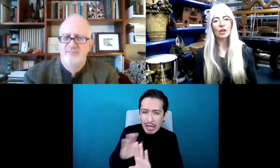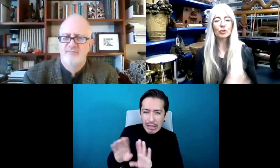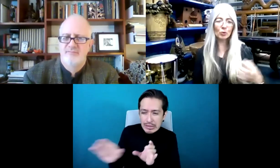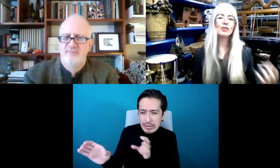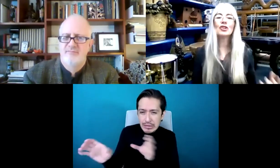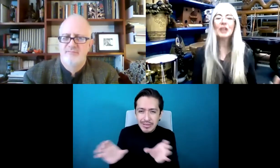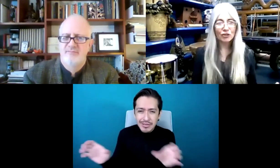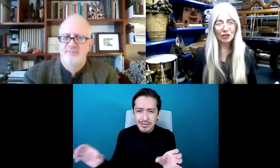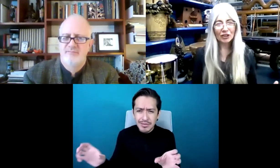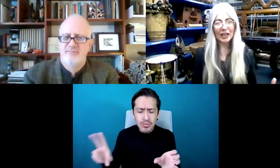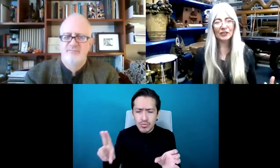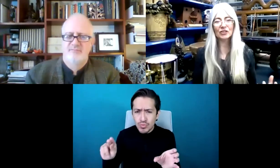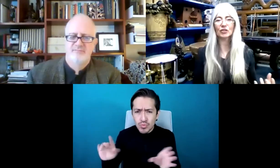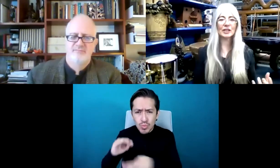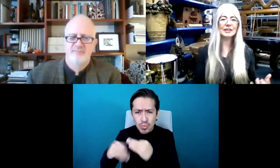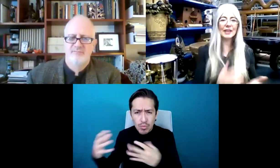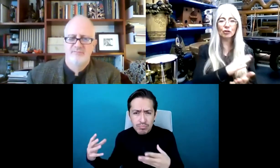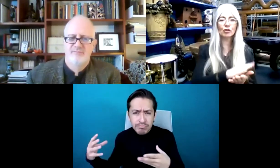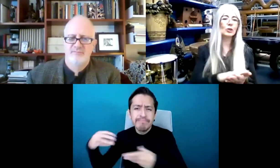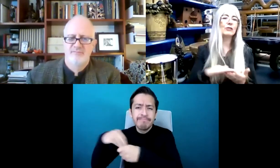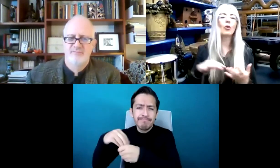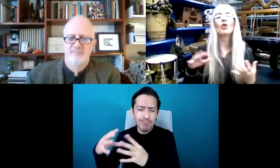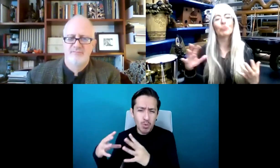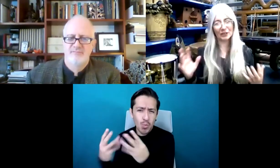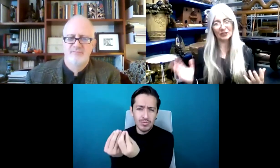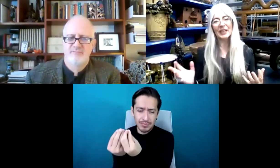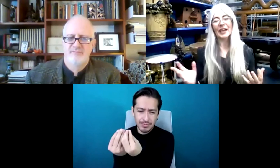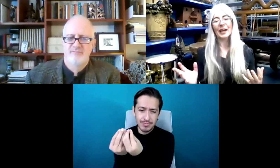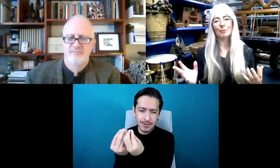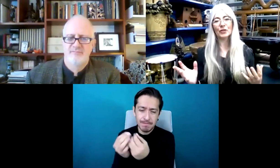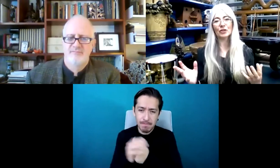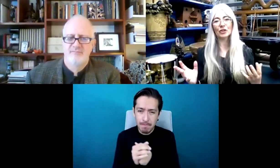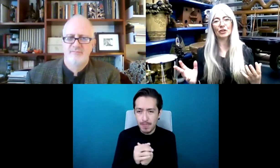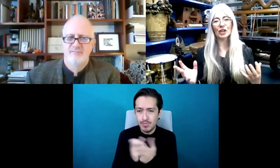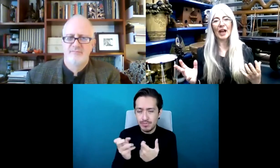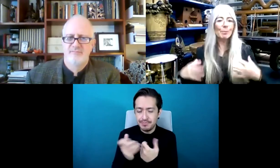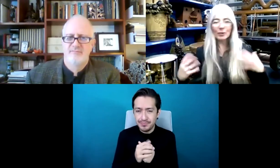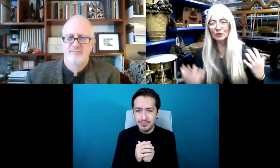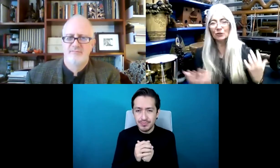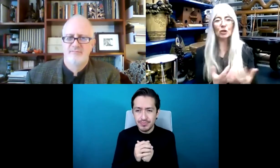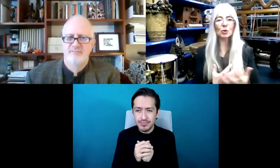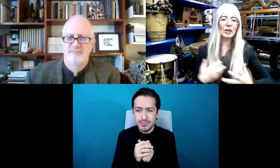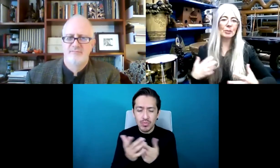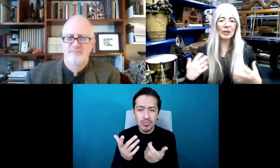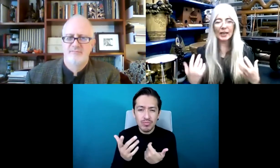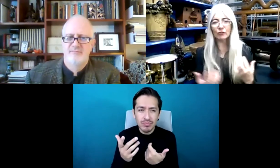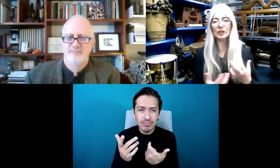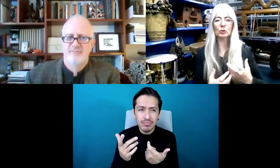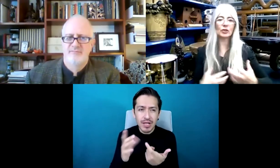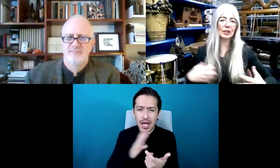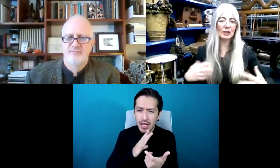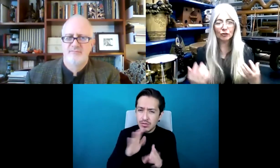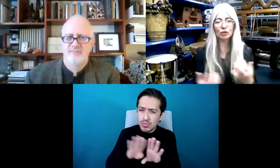etiquetas y compartimentos, sino que hay una